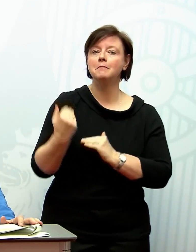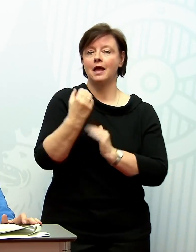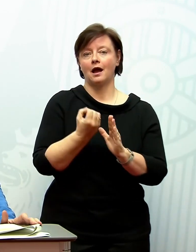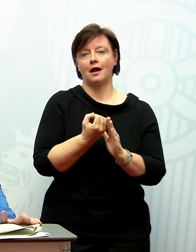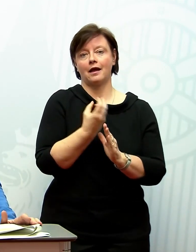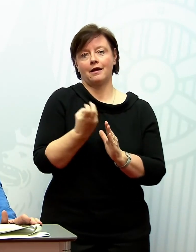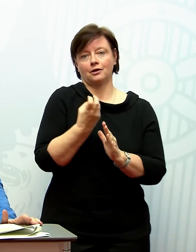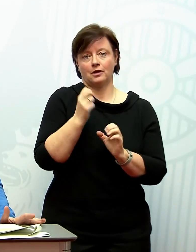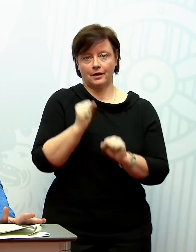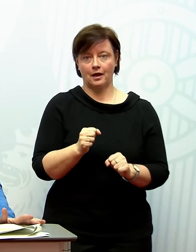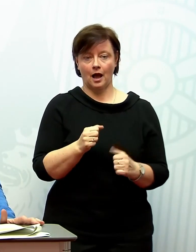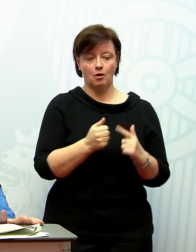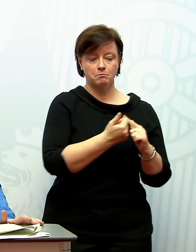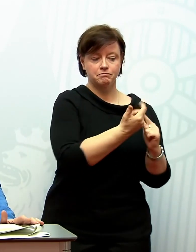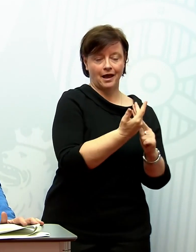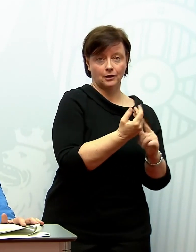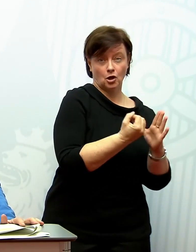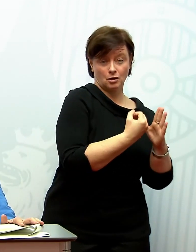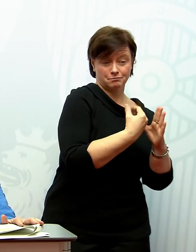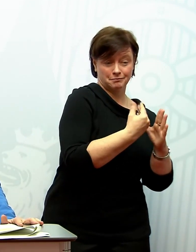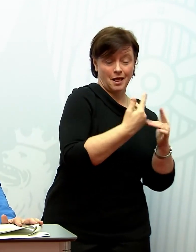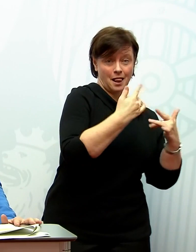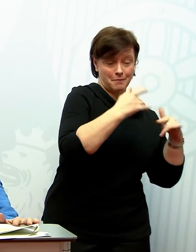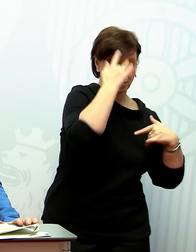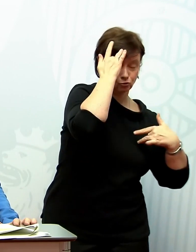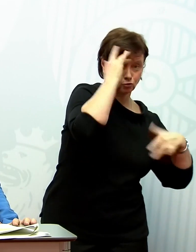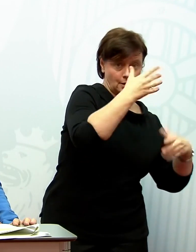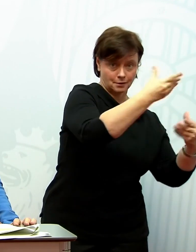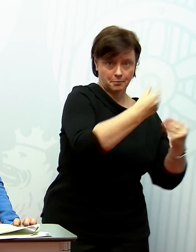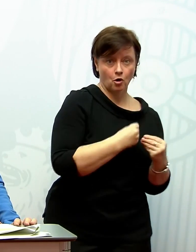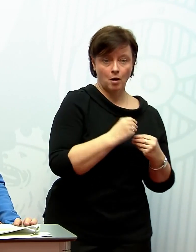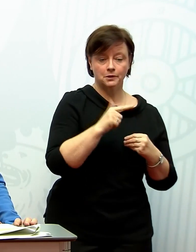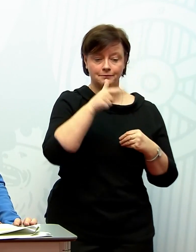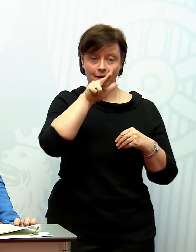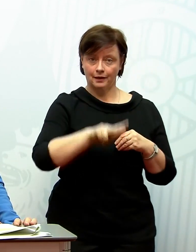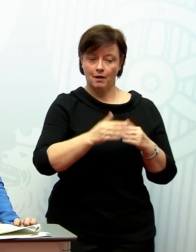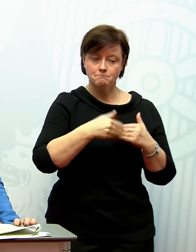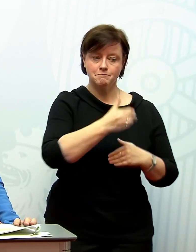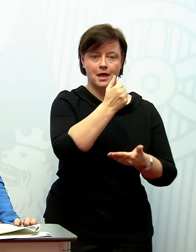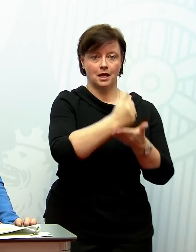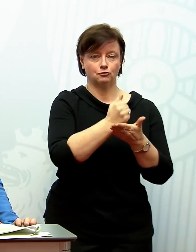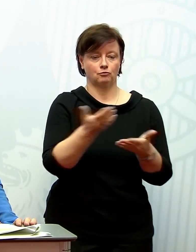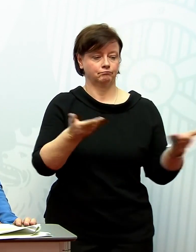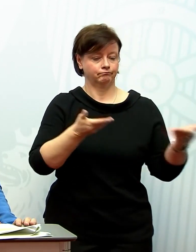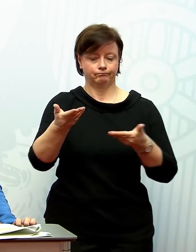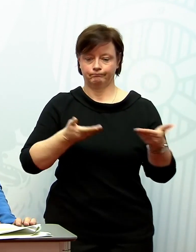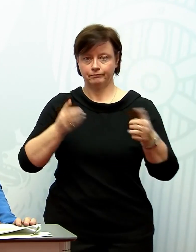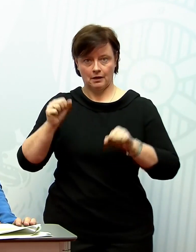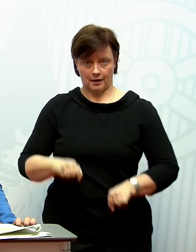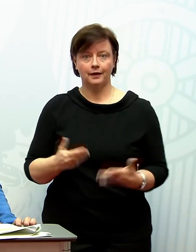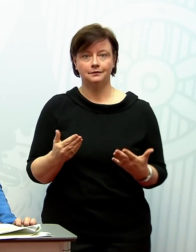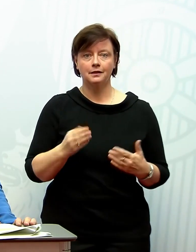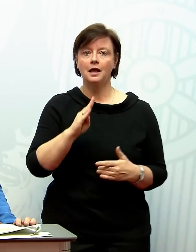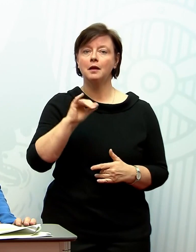stehen kurz vor der Zulassung, sodass wir ab dem zweiten Quartal eben deutlich mehr Impfstoff bekommen werden. Mit Biontech und